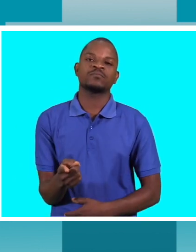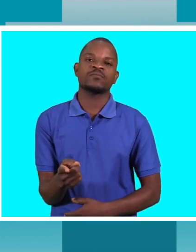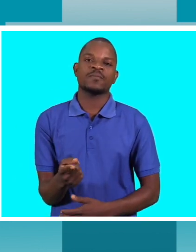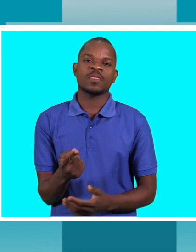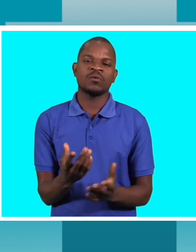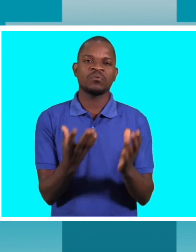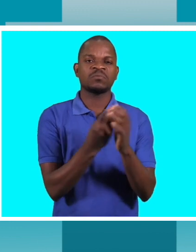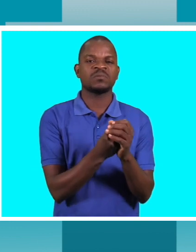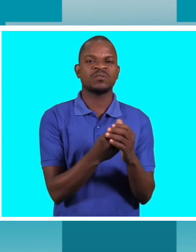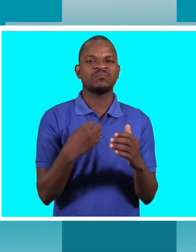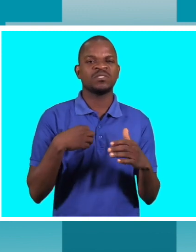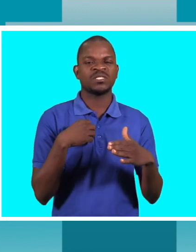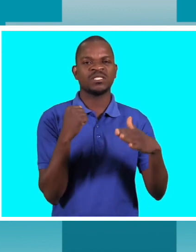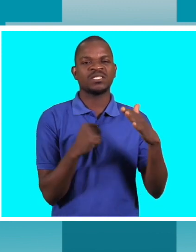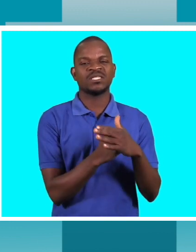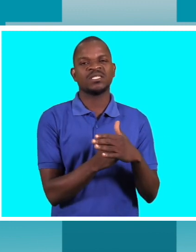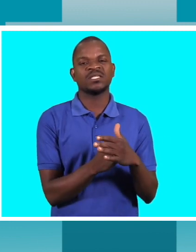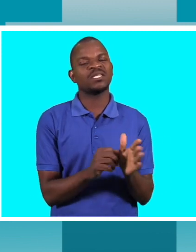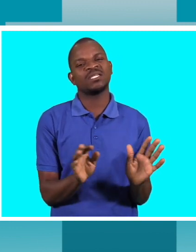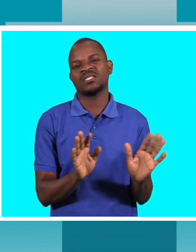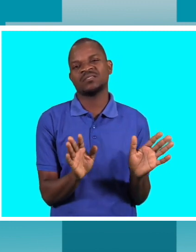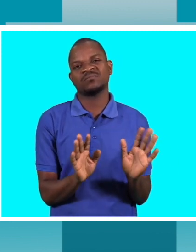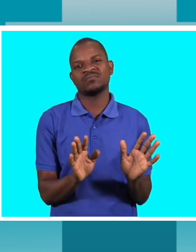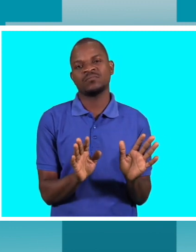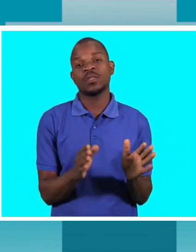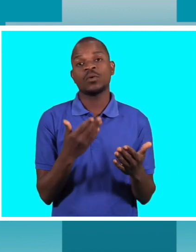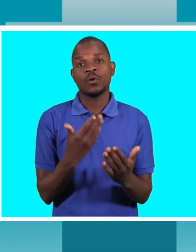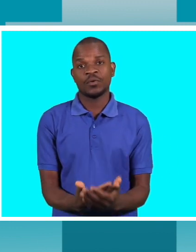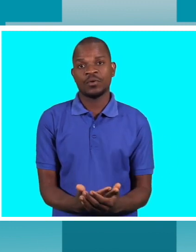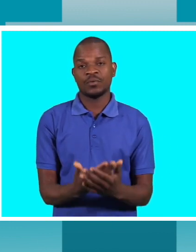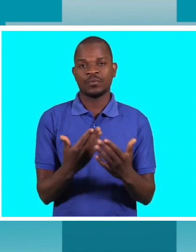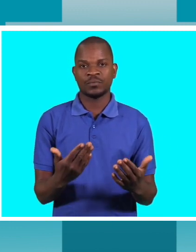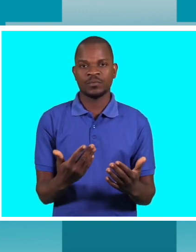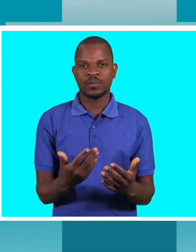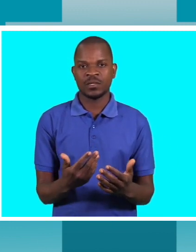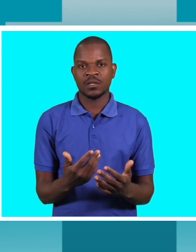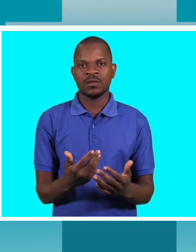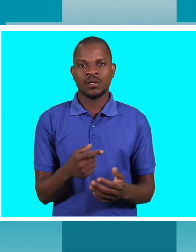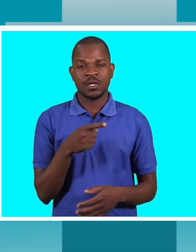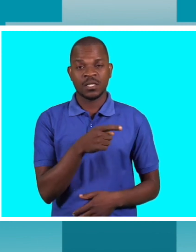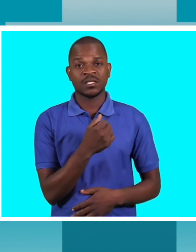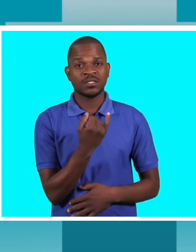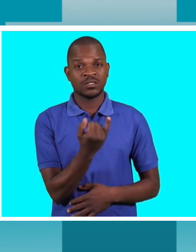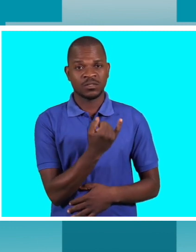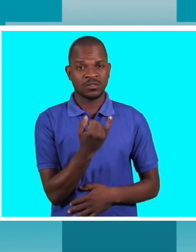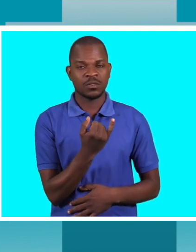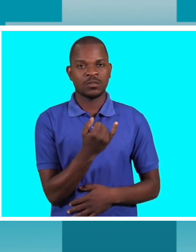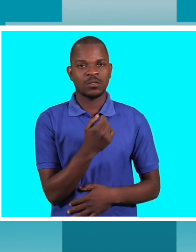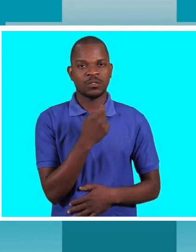ao Ministério do Gênero Criança Social e a ação social porque se formos a ver é a instituição que diz que recebe pouco